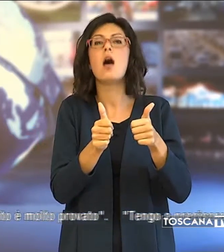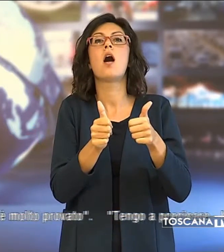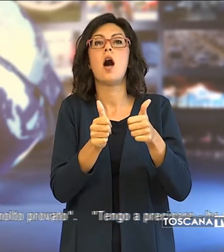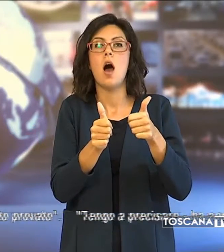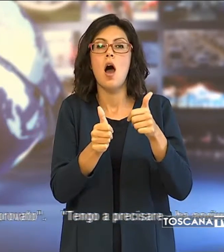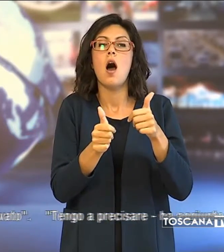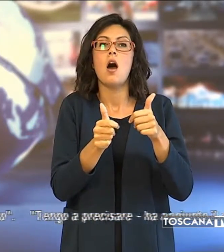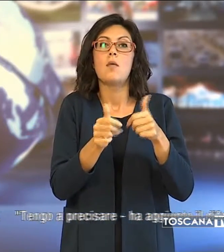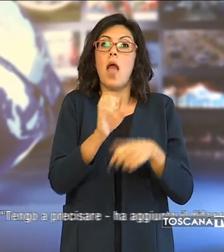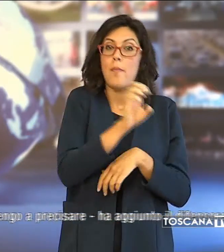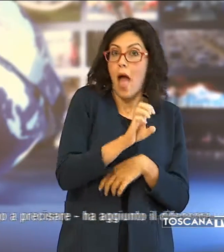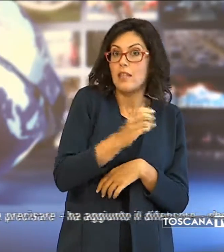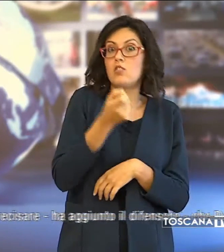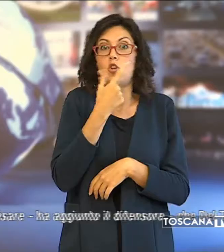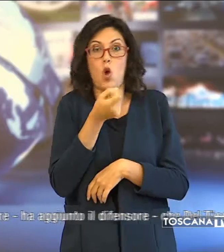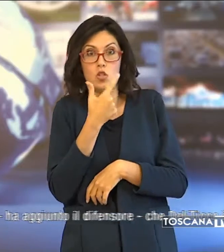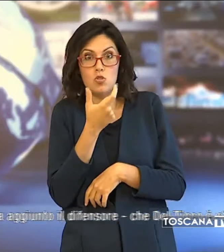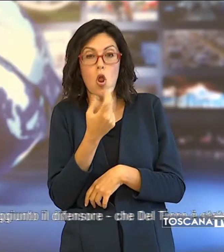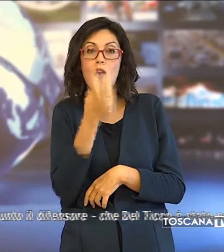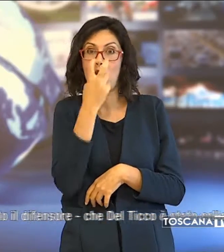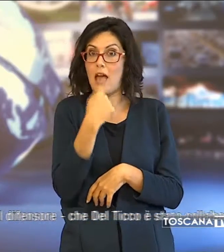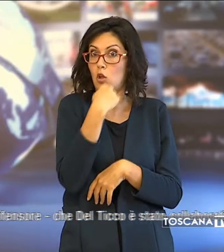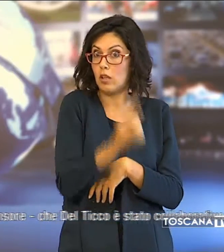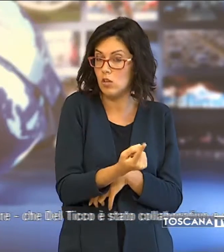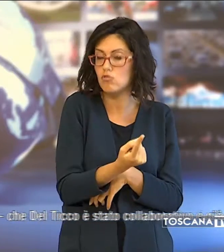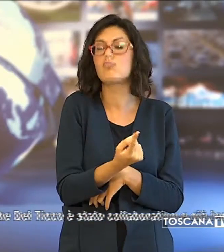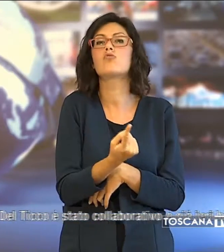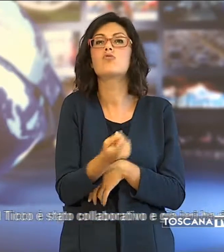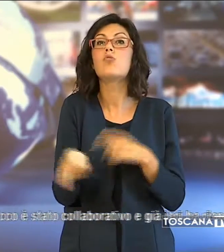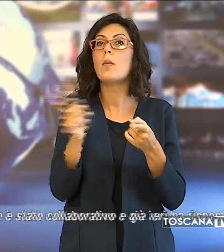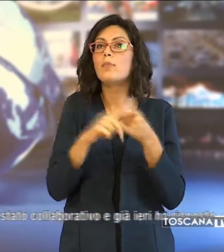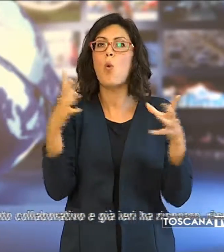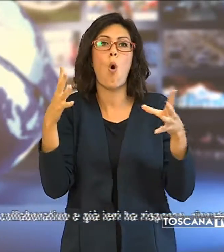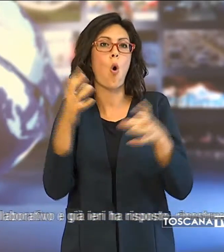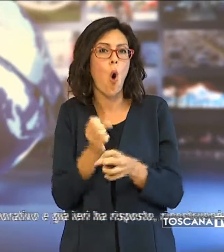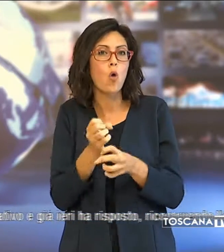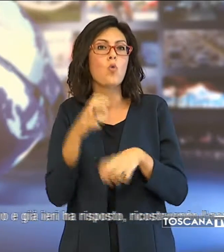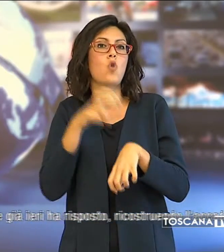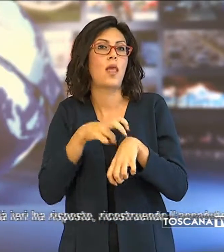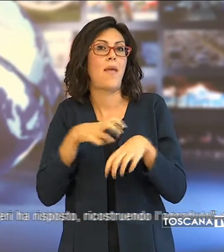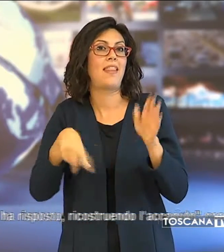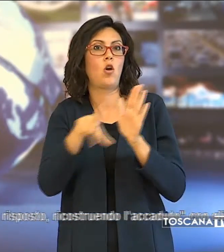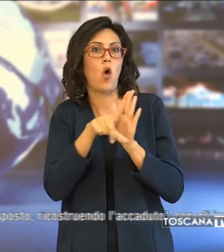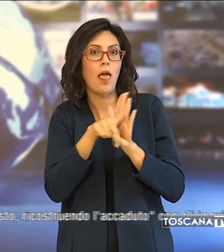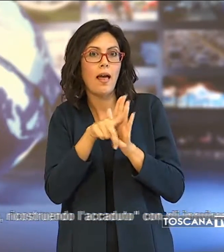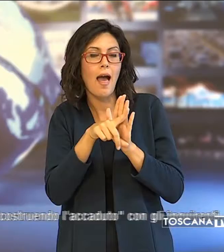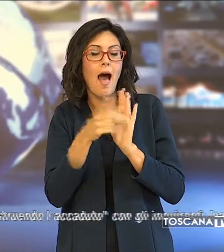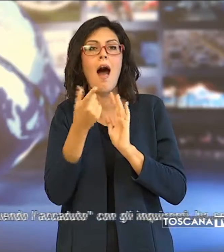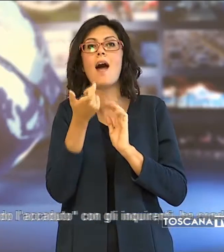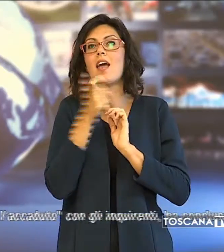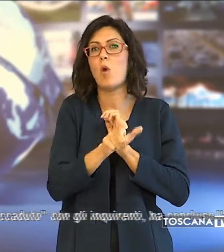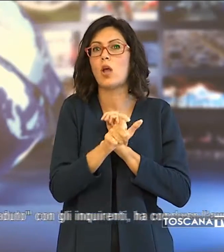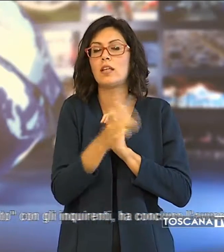tossicologici, prosegue l'avvocato, oltre alle conclusioni del medico legale per capire le cause